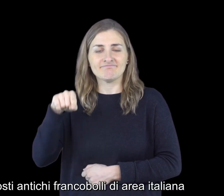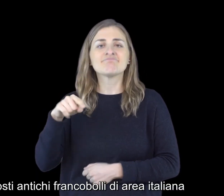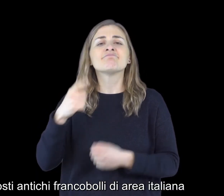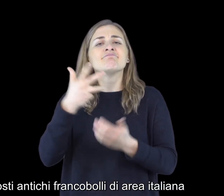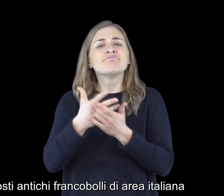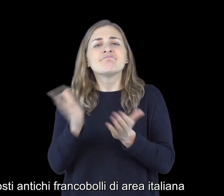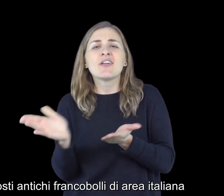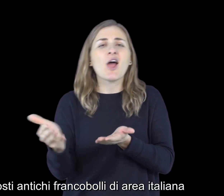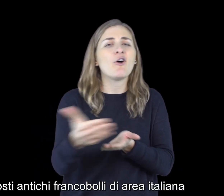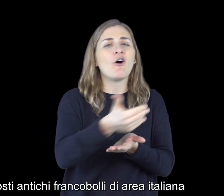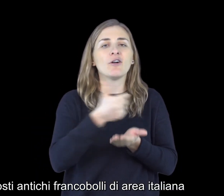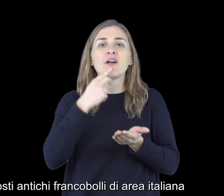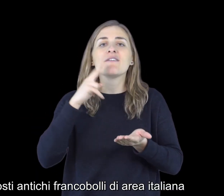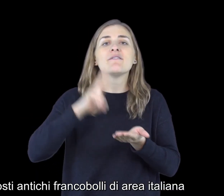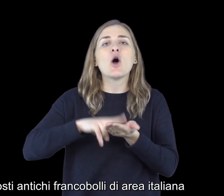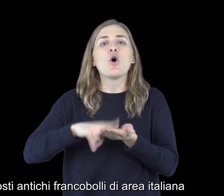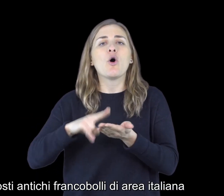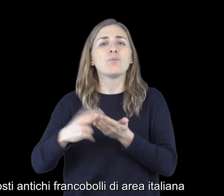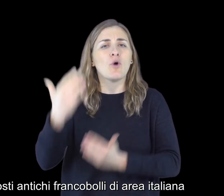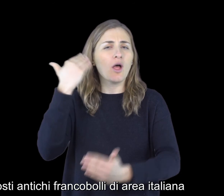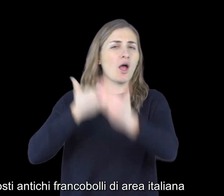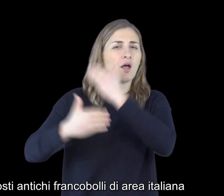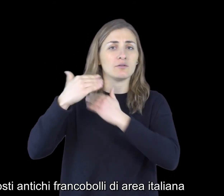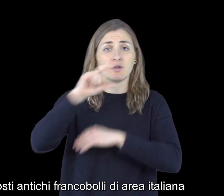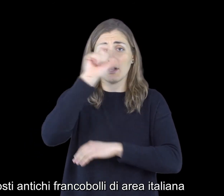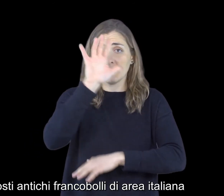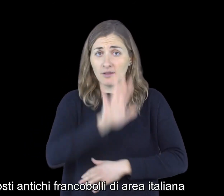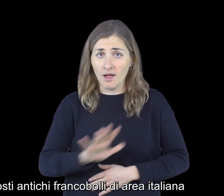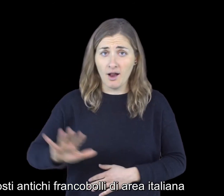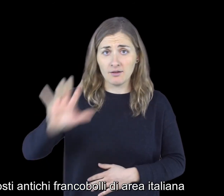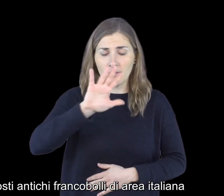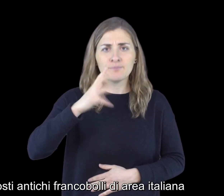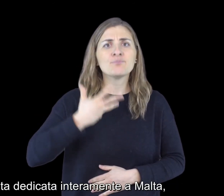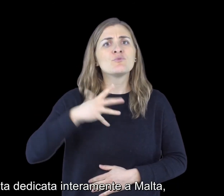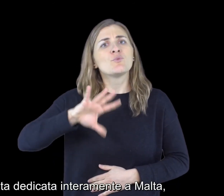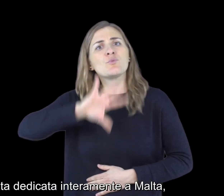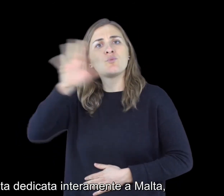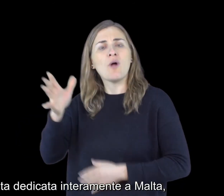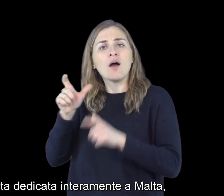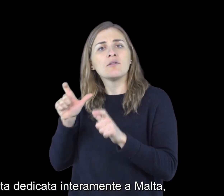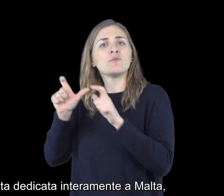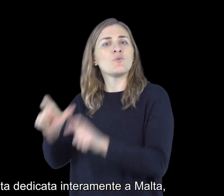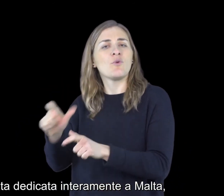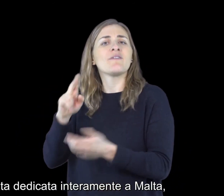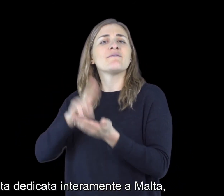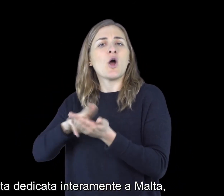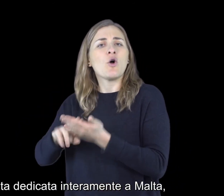in cui sono esposti antichi francobolli di area italiana e una raccolta dedicata interamente a Malta,